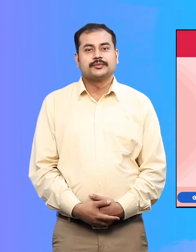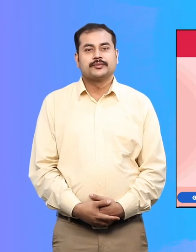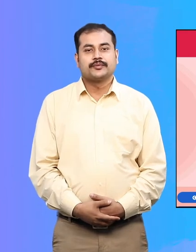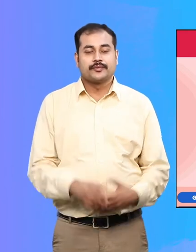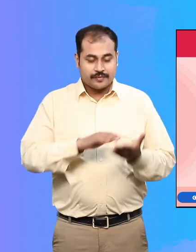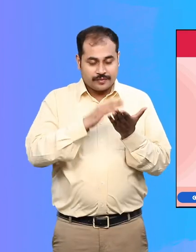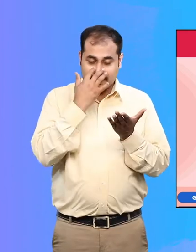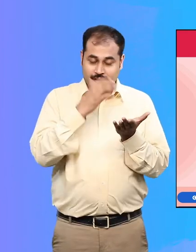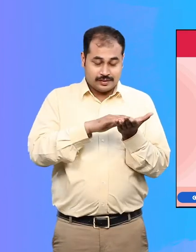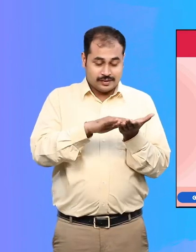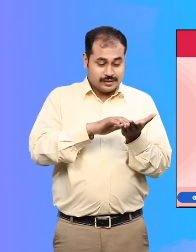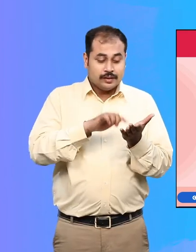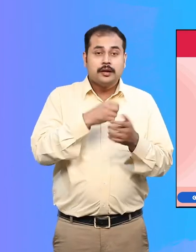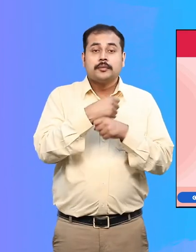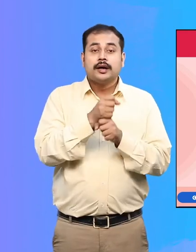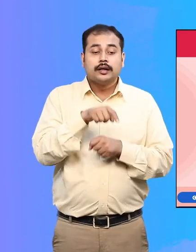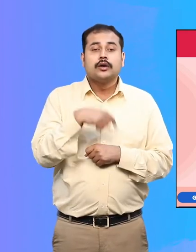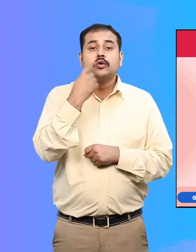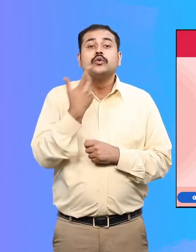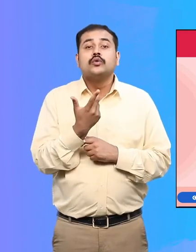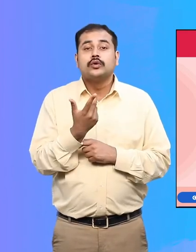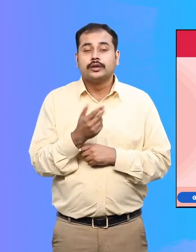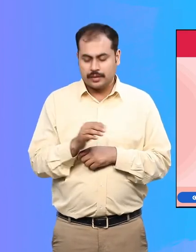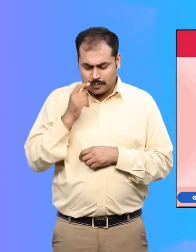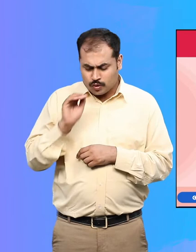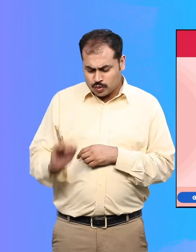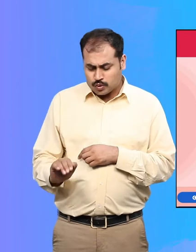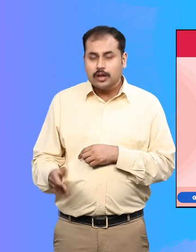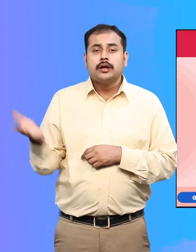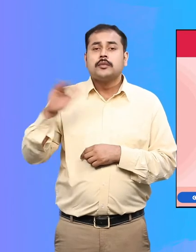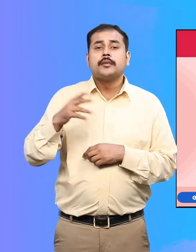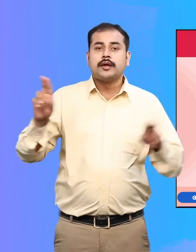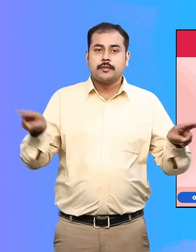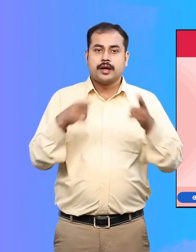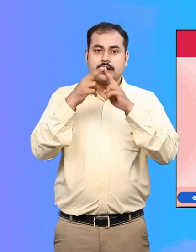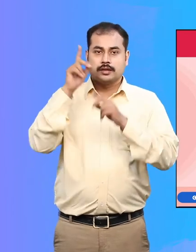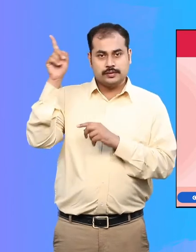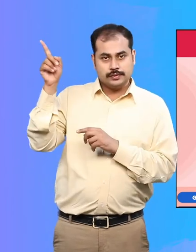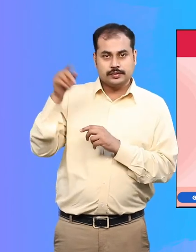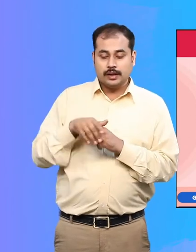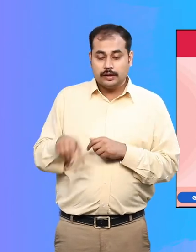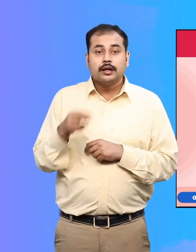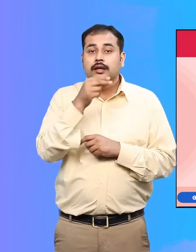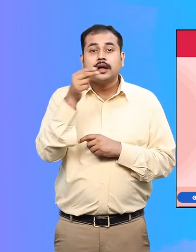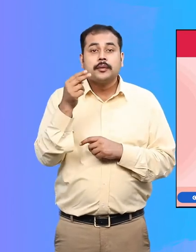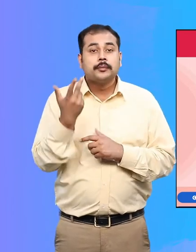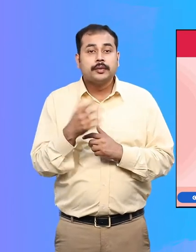दी गई जानकारी को पढ़ सकते हैं इस लिपी को फ्रांसेसी युवा लूइस ब्रेल ने बनाया था